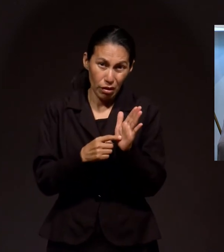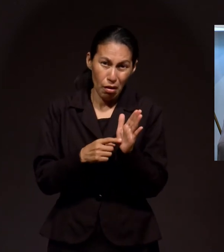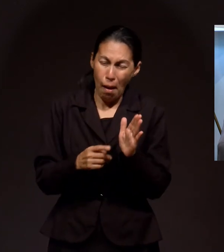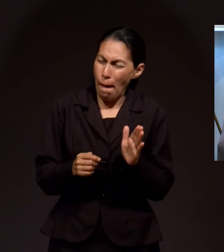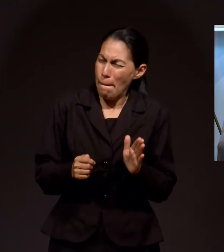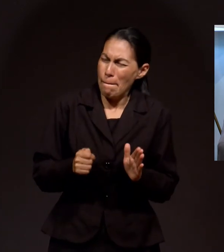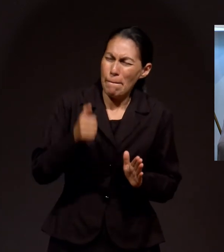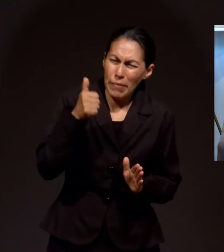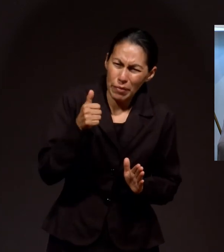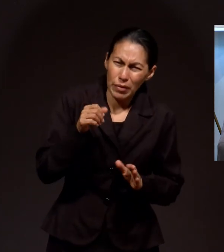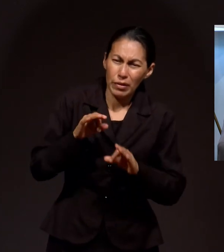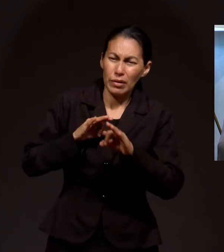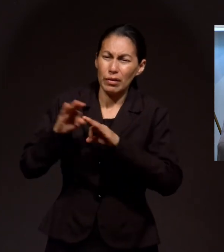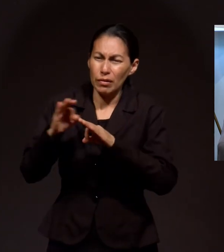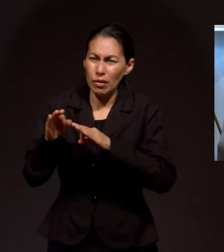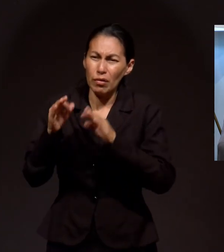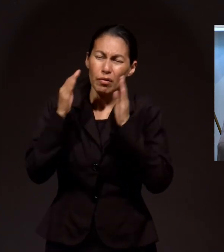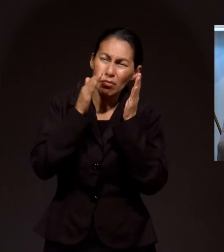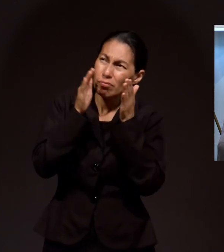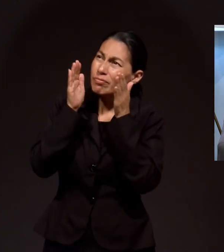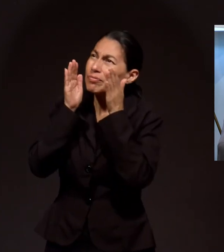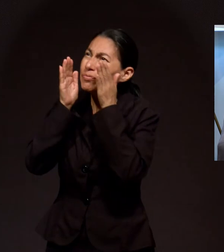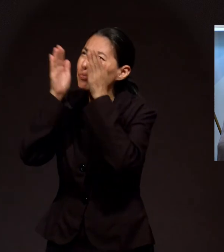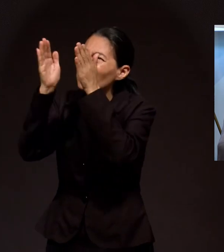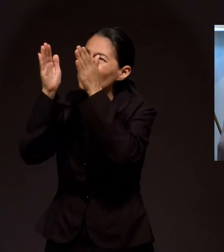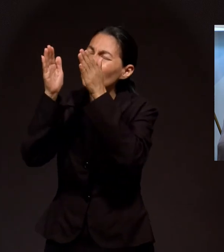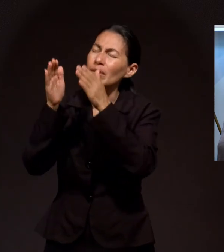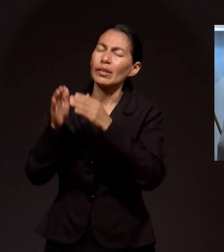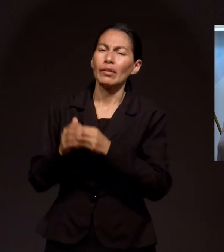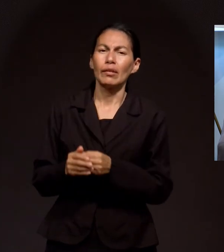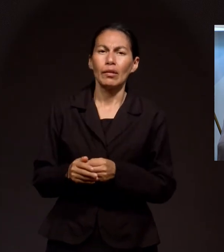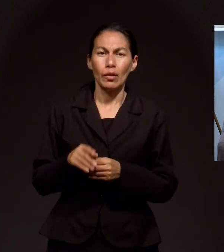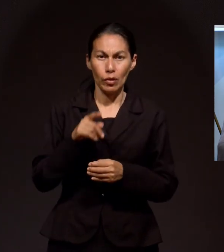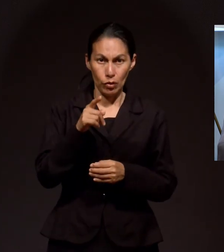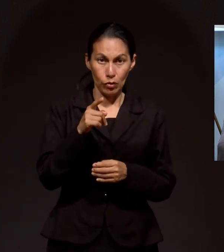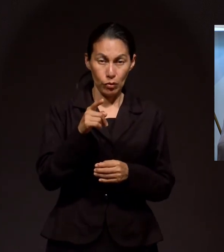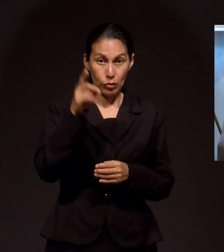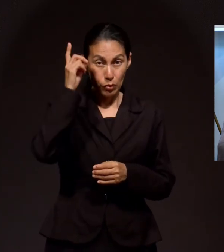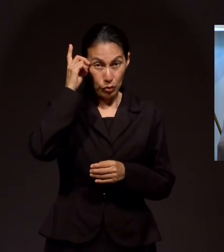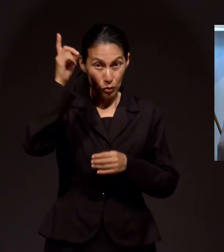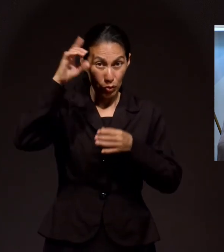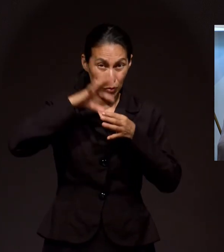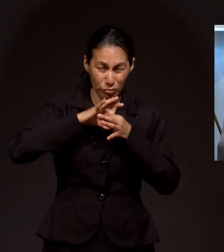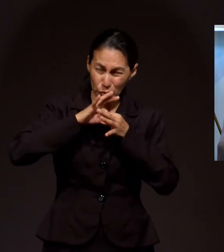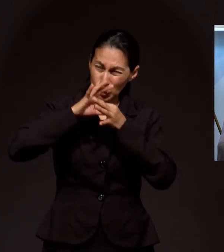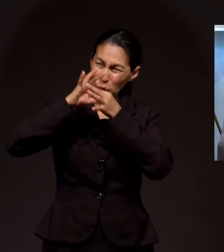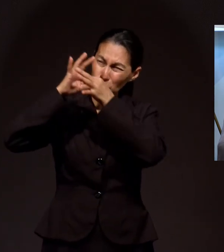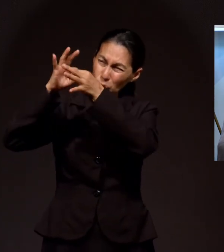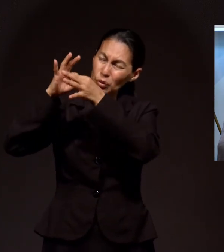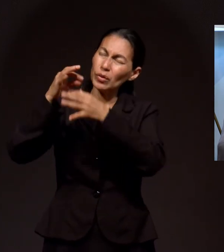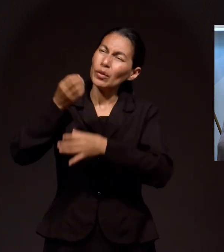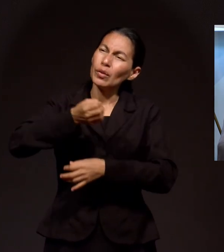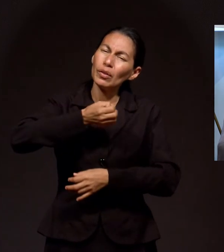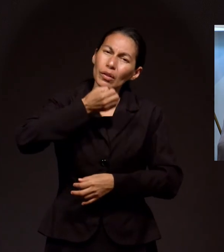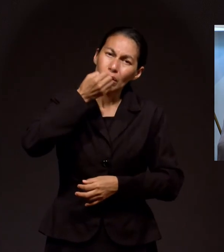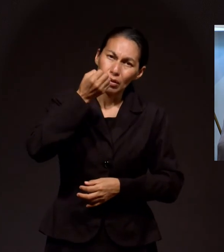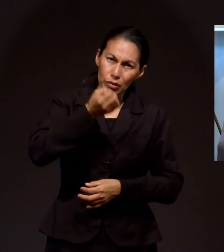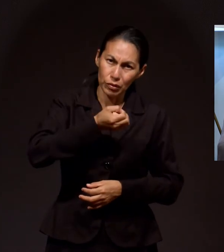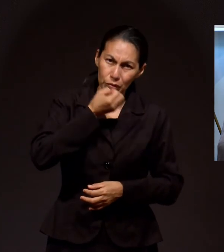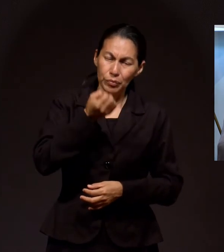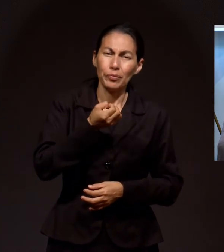Haz de esto tu primer trabajo. Y durante el día mantén tu contacto con Dios en oración.